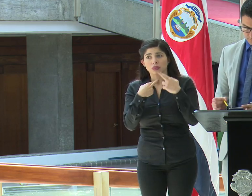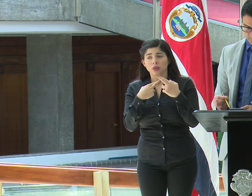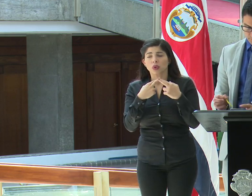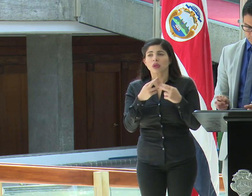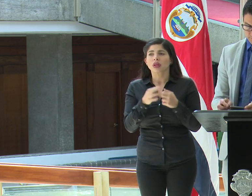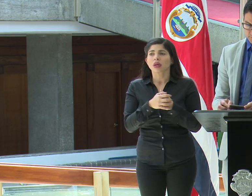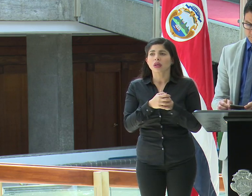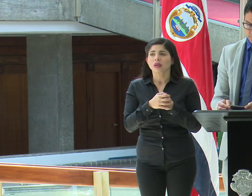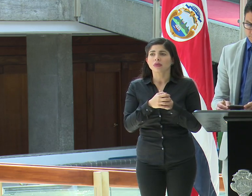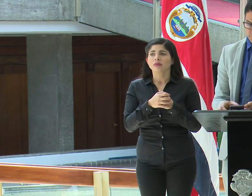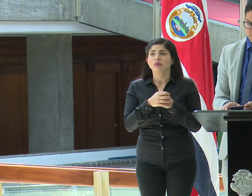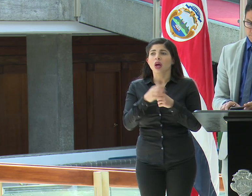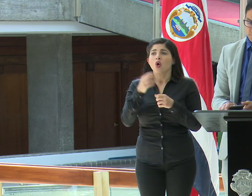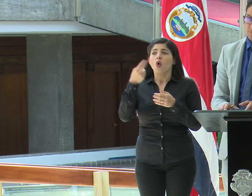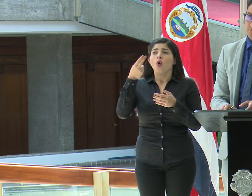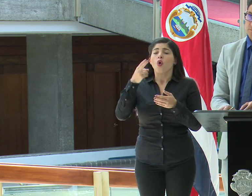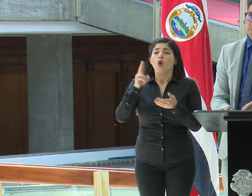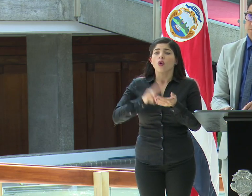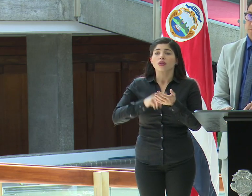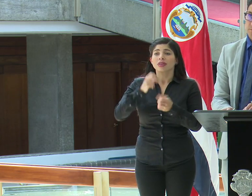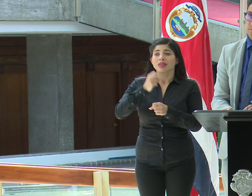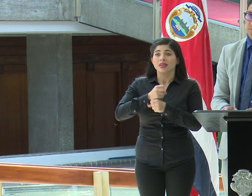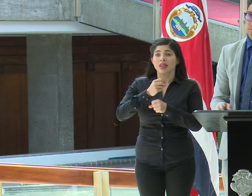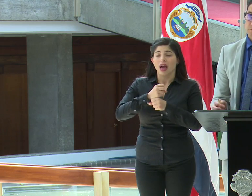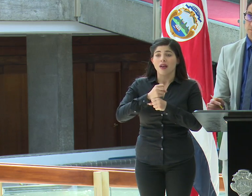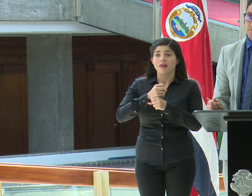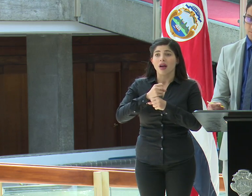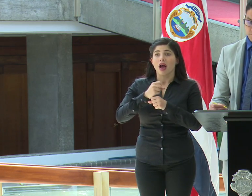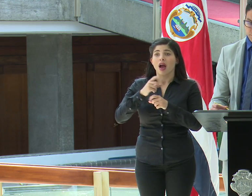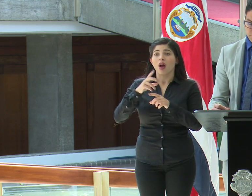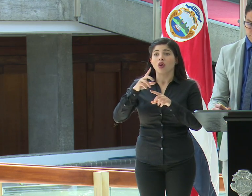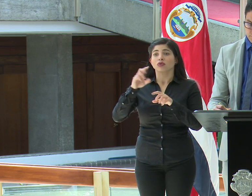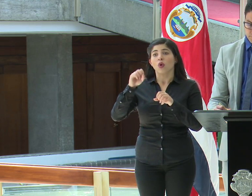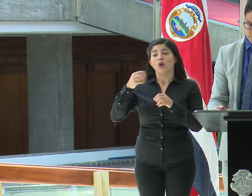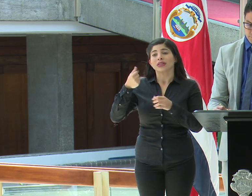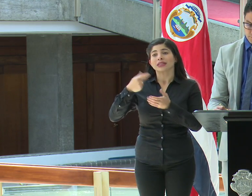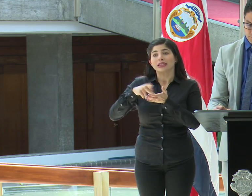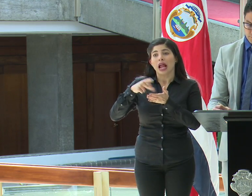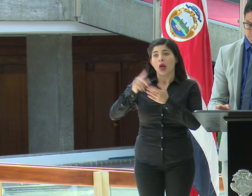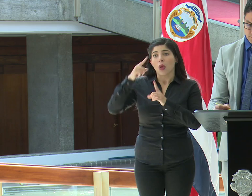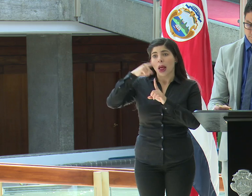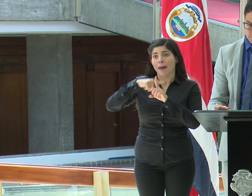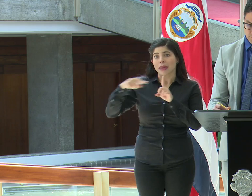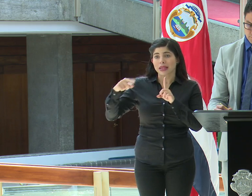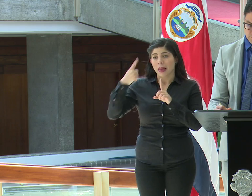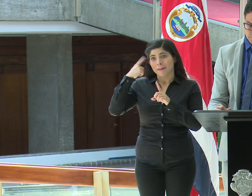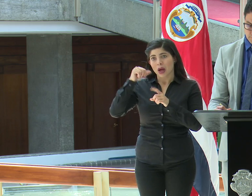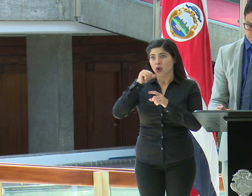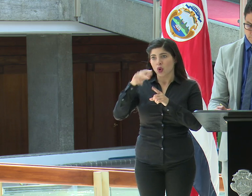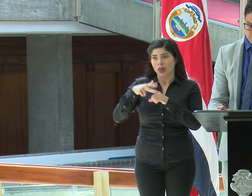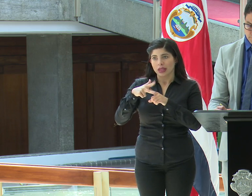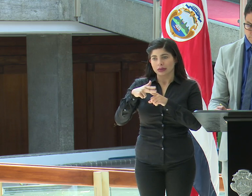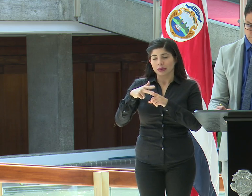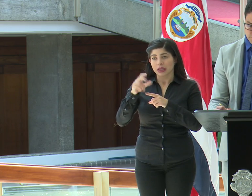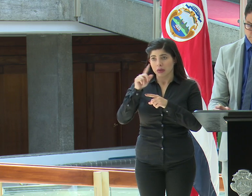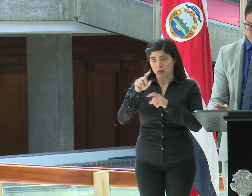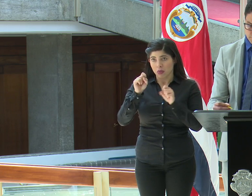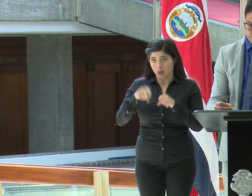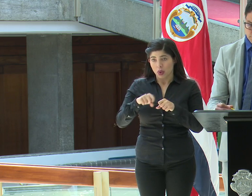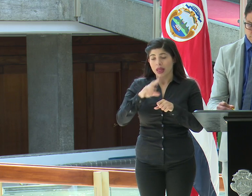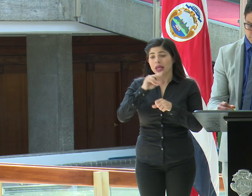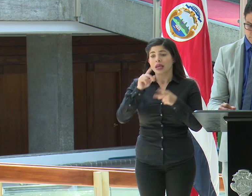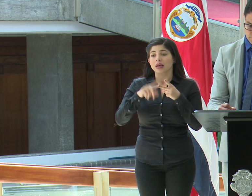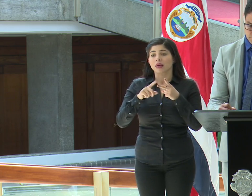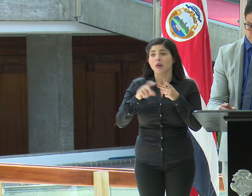pero bueno, si suspender los contratos de trabajo permite rebajar salarios a la mitad para no despedir personas. Otra de las consultas es si